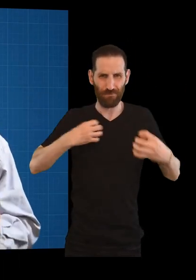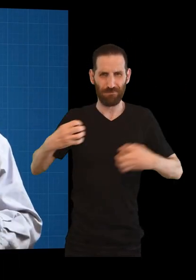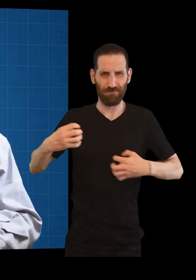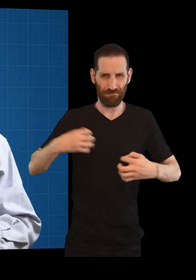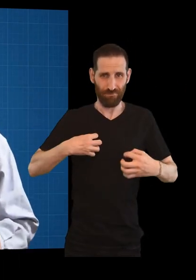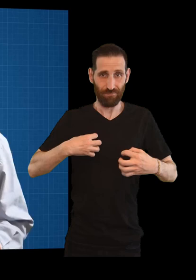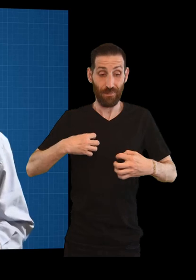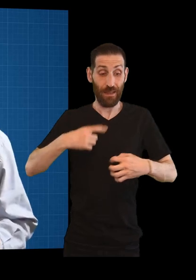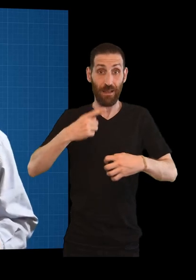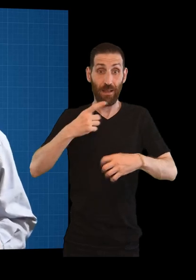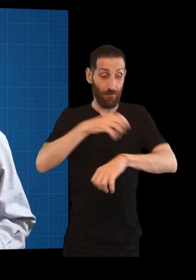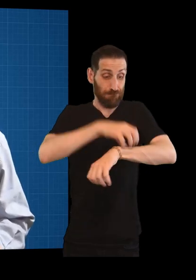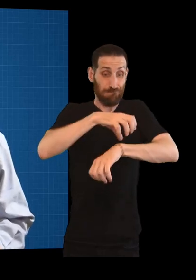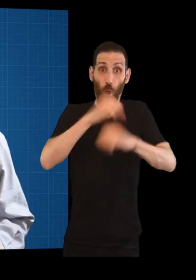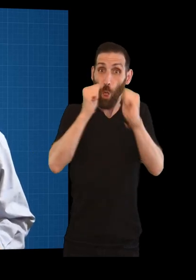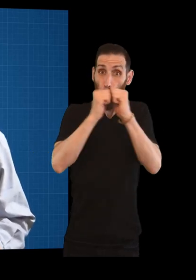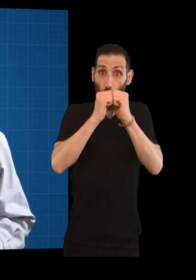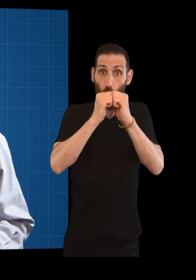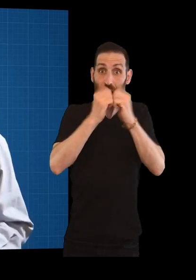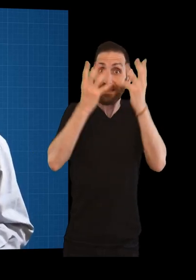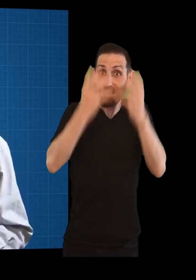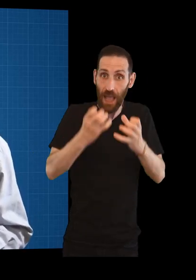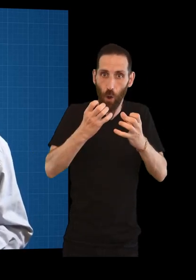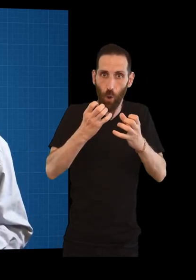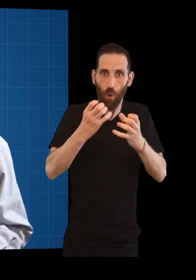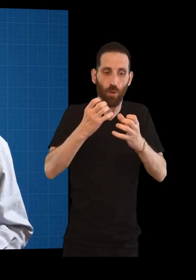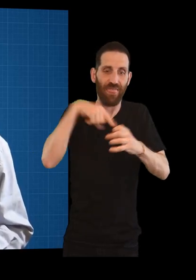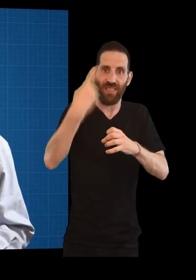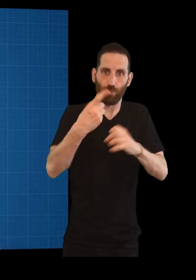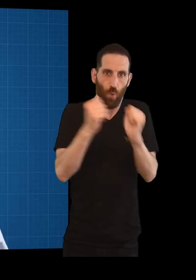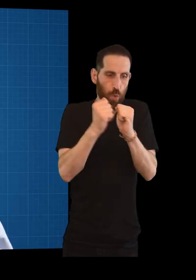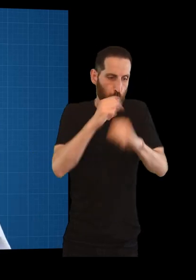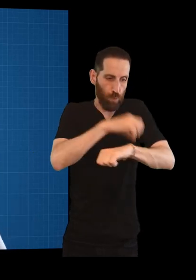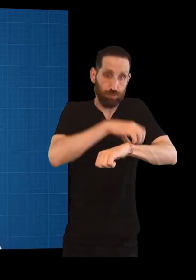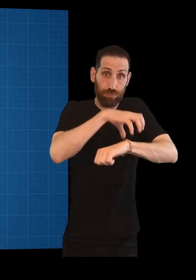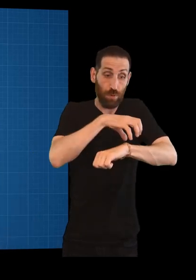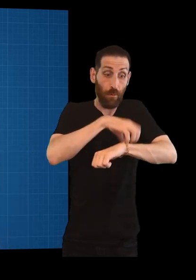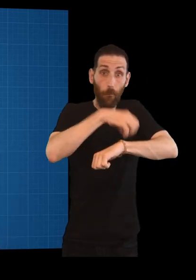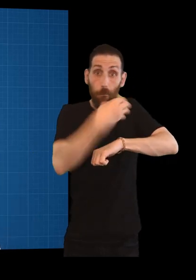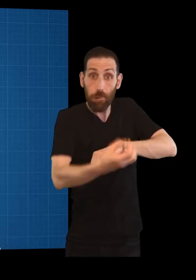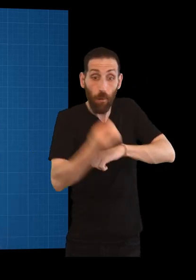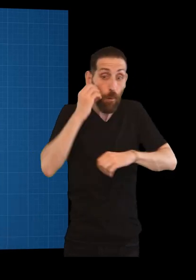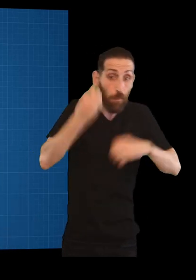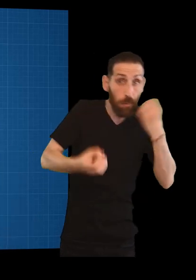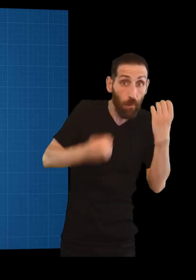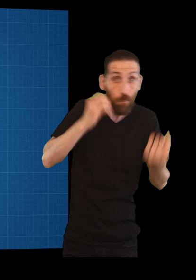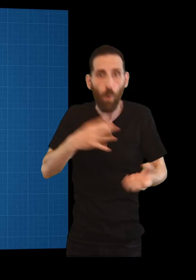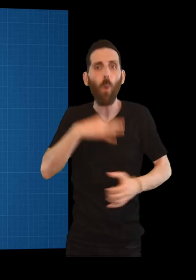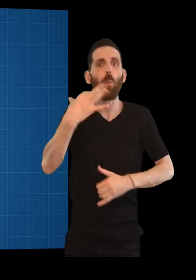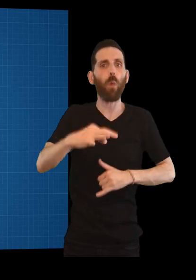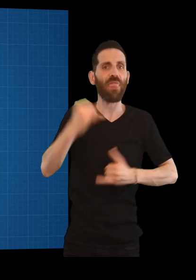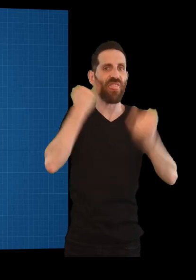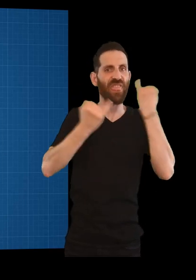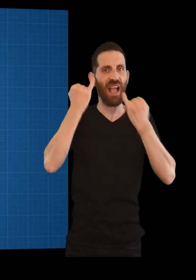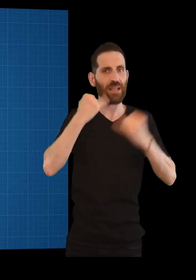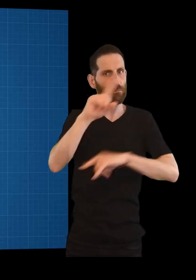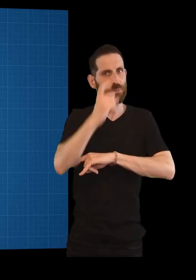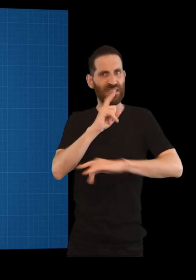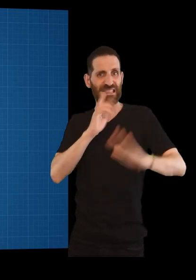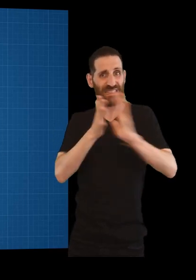pel que, ao secarse, quedan en forma de costras. Estas, ao caer, deixaban cicatrices permanentes na pel que podían